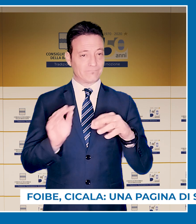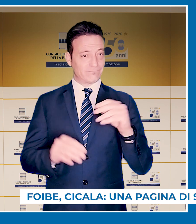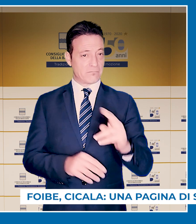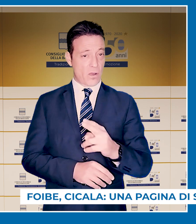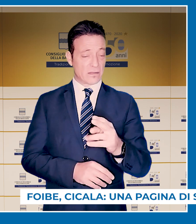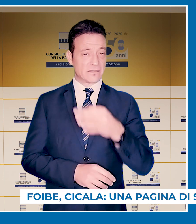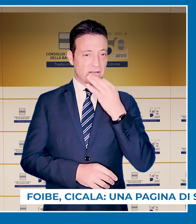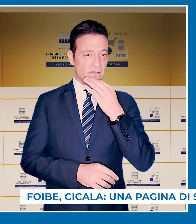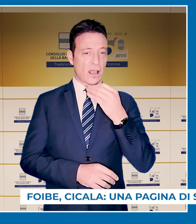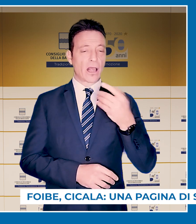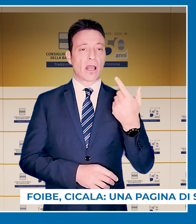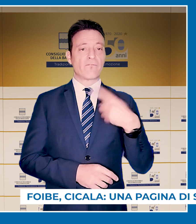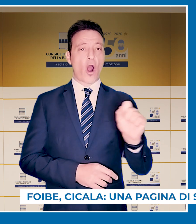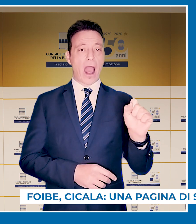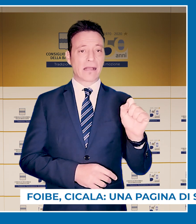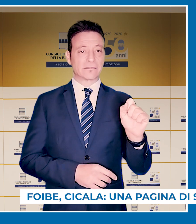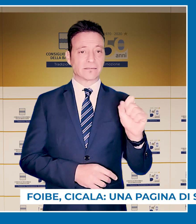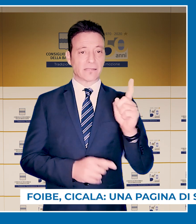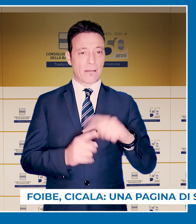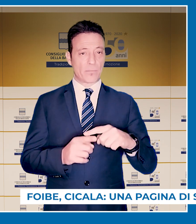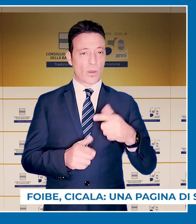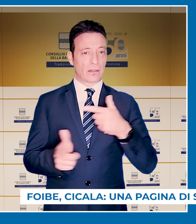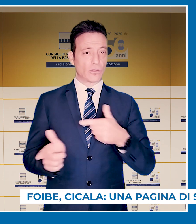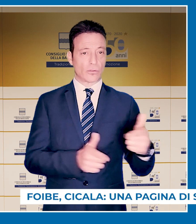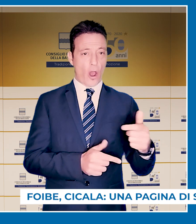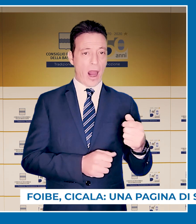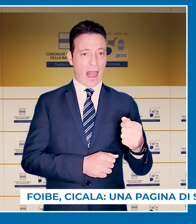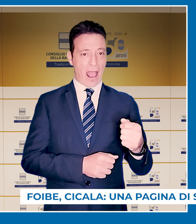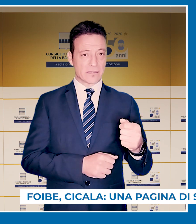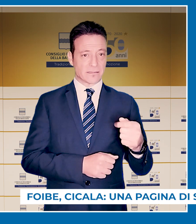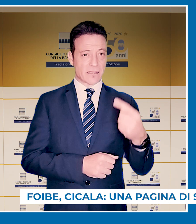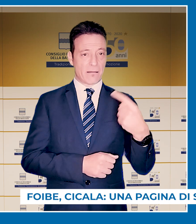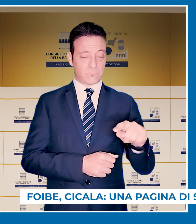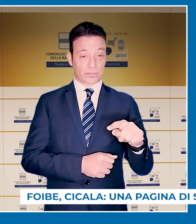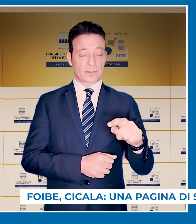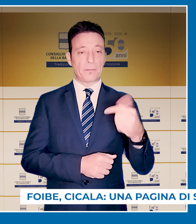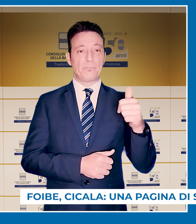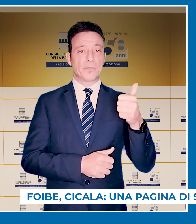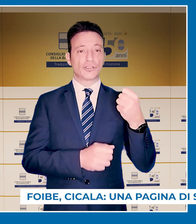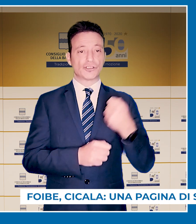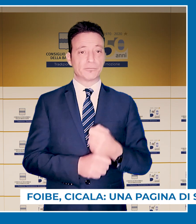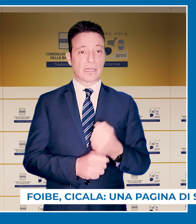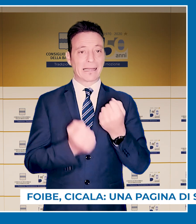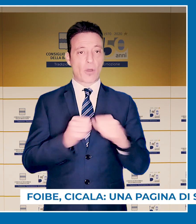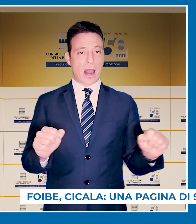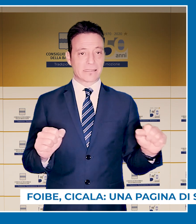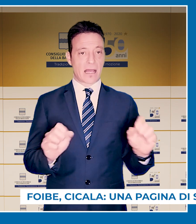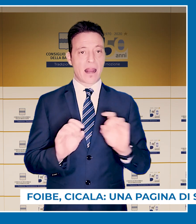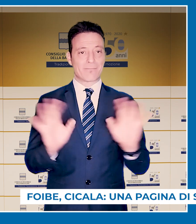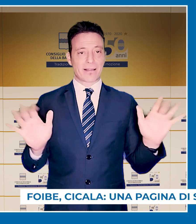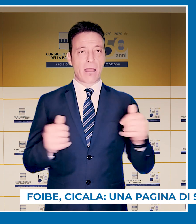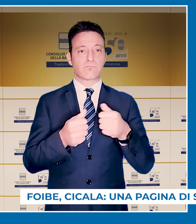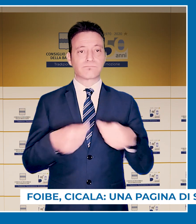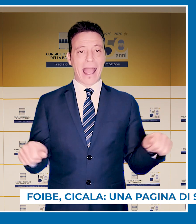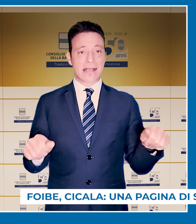forma di violenza e intolleranza e riaffermare i principi di libertà e democrazia che sono